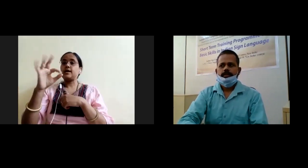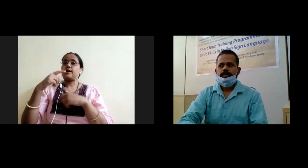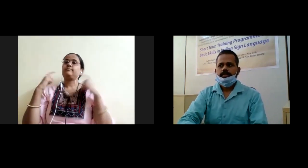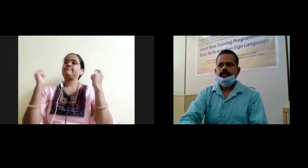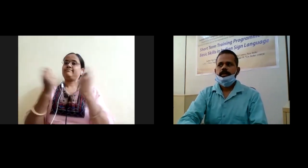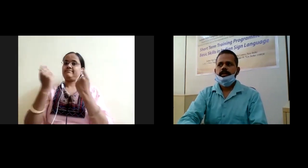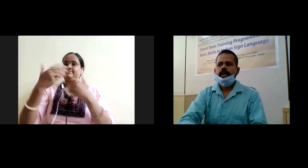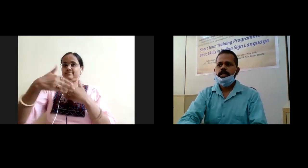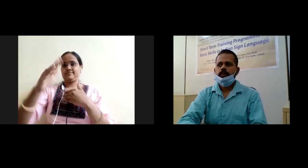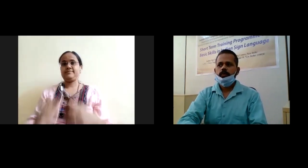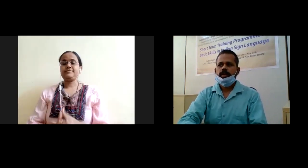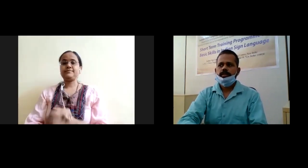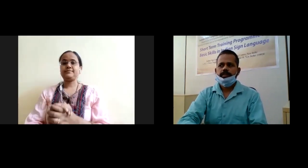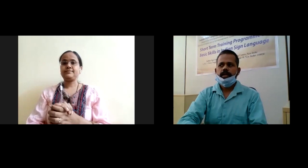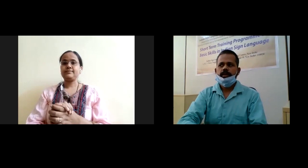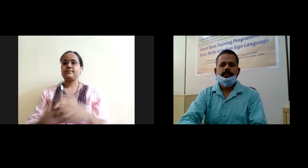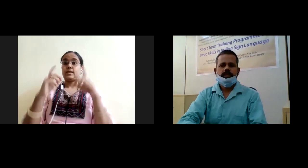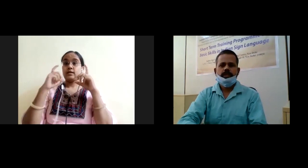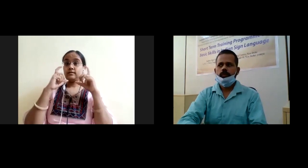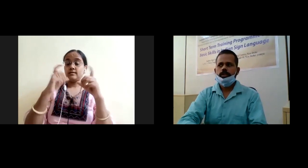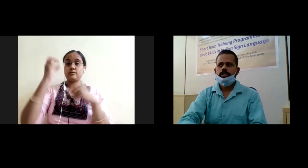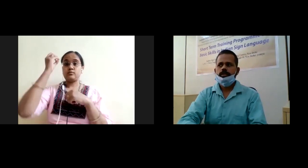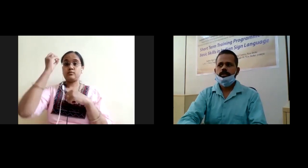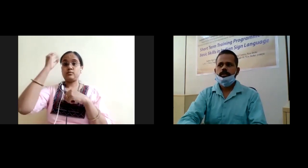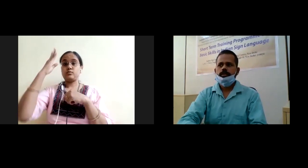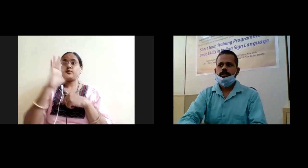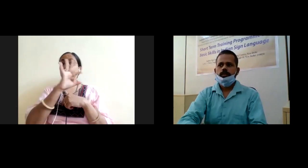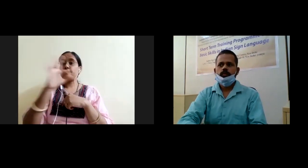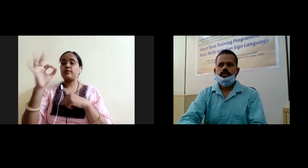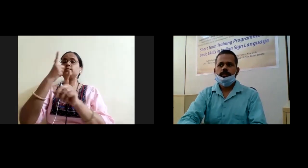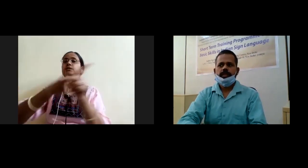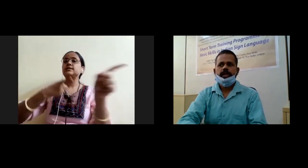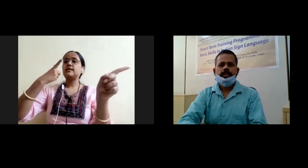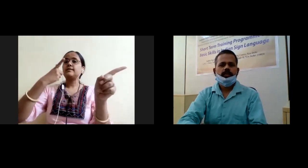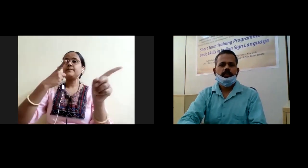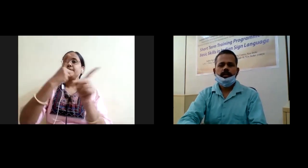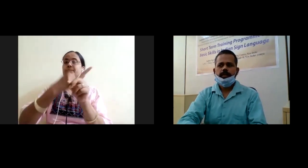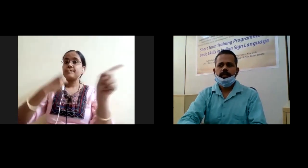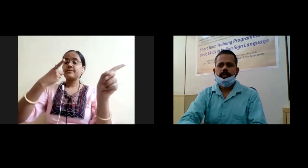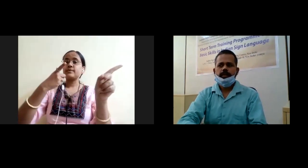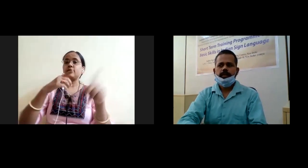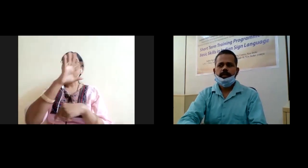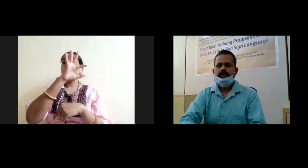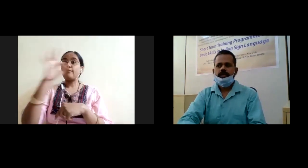सतरक्ता जागरूपता सप्ता प्रतेक वर्ष उस सप्ता के दोरान मनाया जाता है